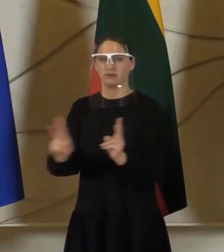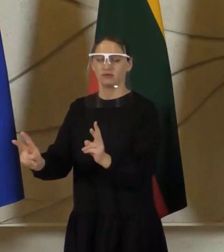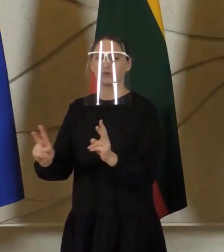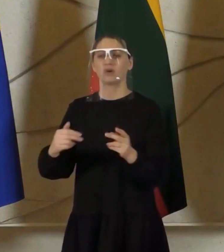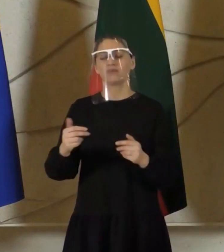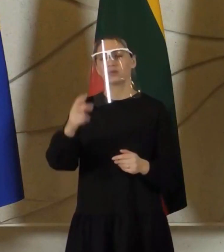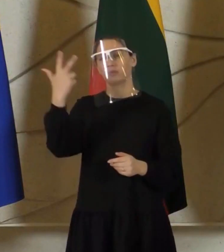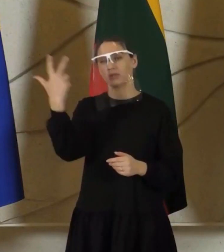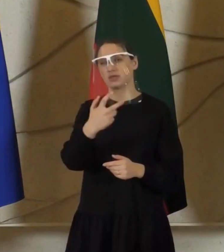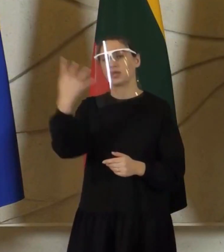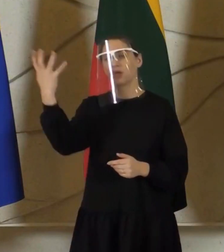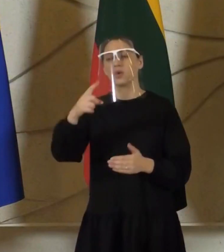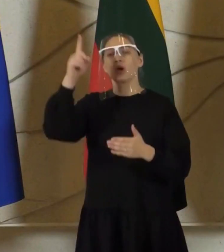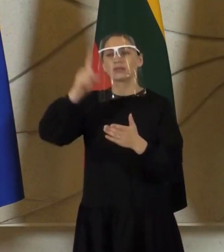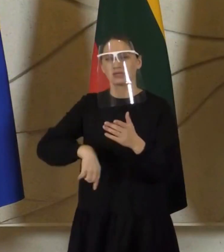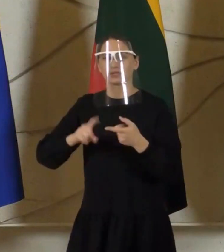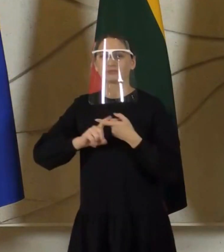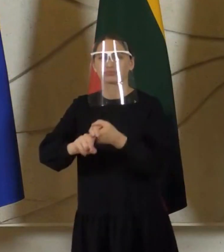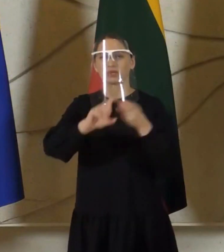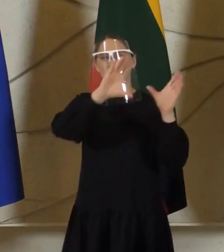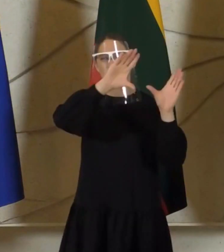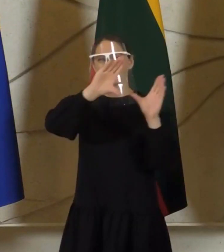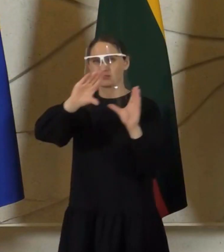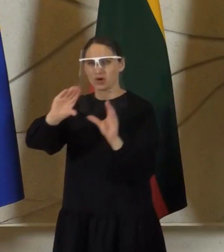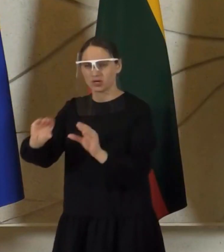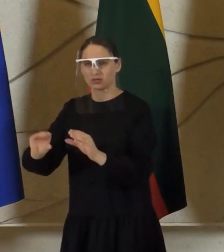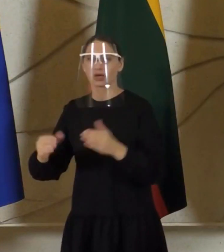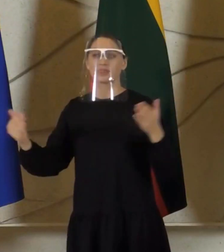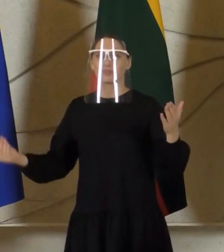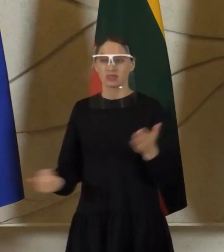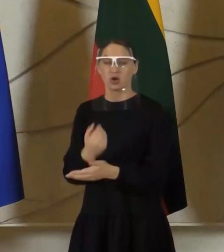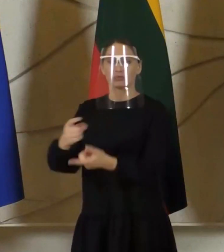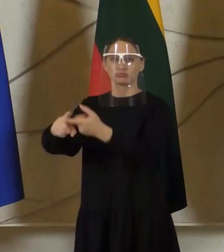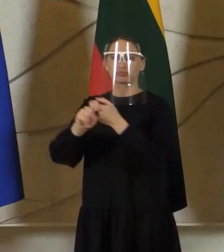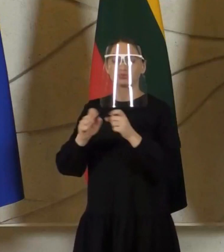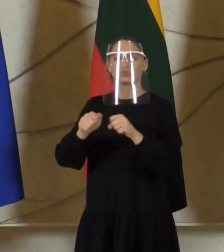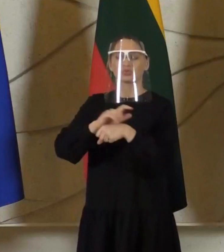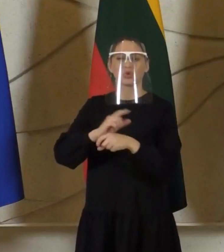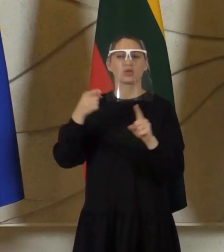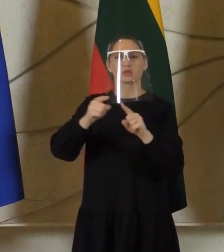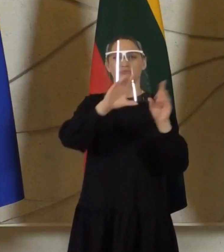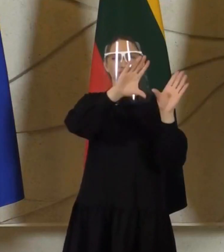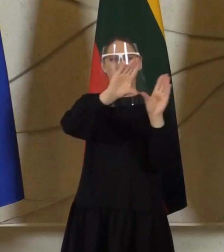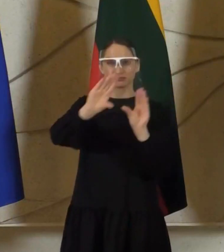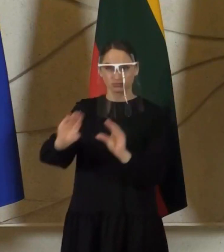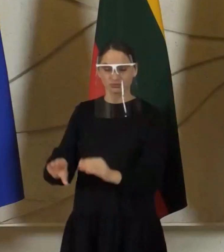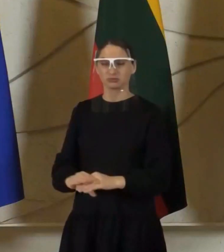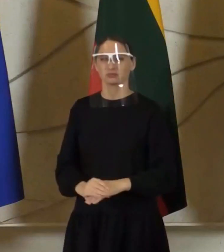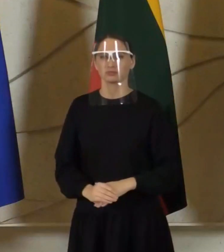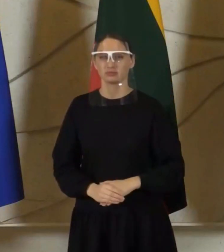mažėti. Per 3-4 savaitės turėtumėm pasiekti, kad naujų atvejų skaičius mažėtų. Ir reikia žiūrėti iš